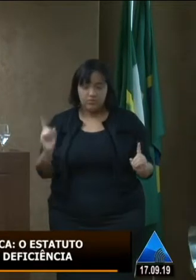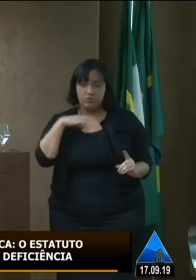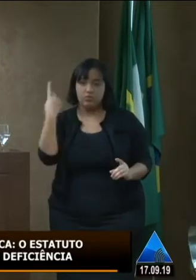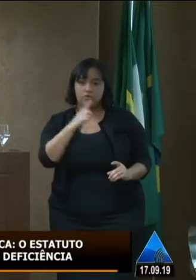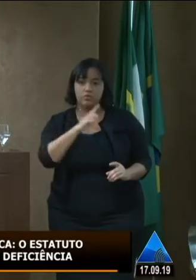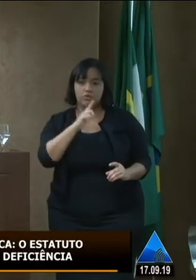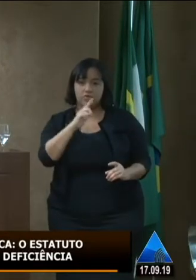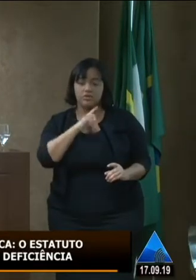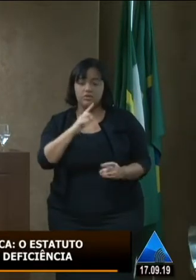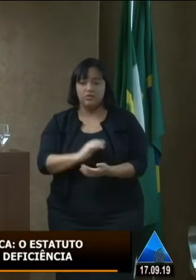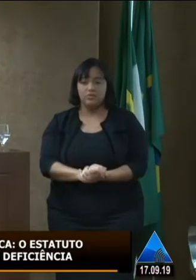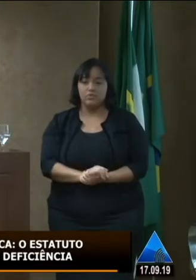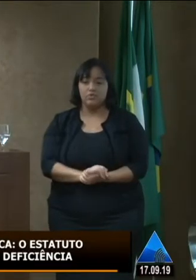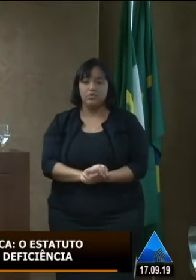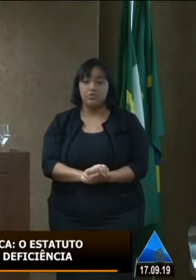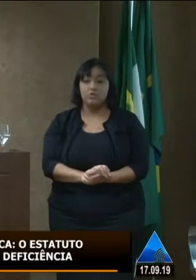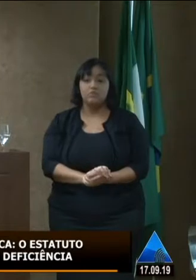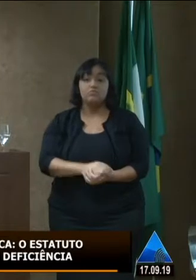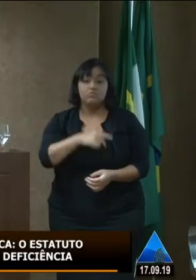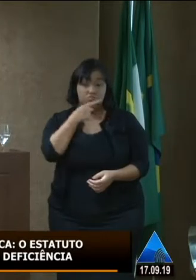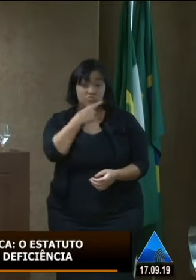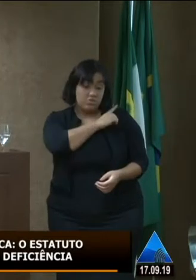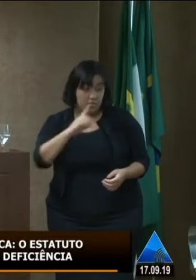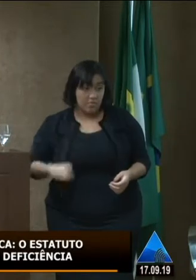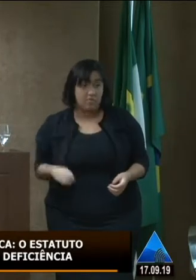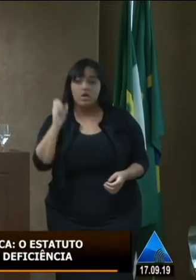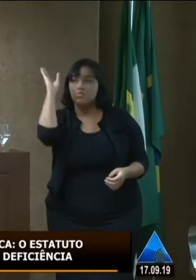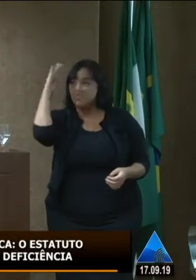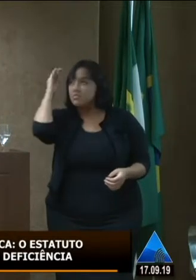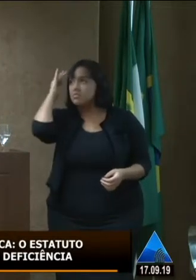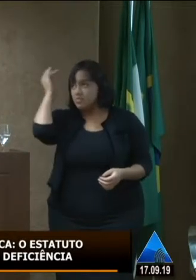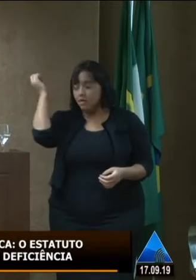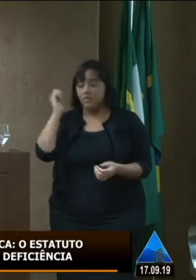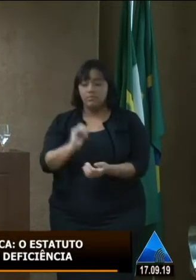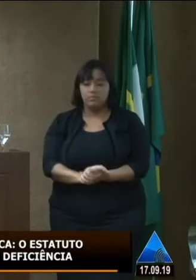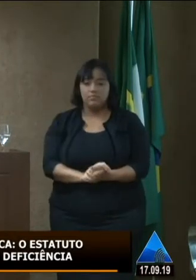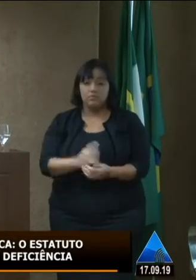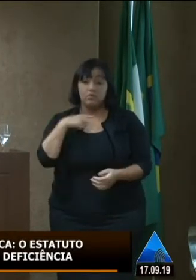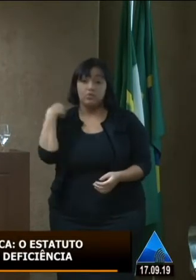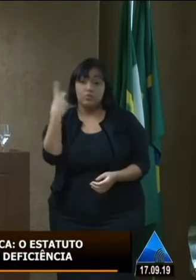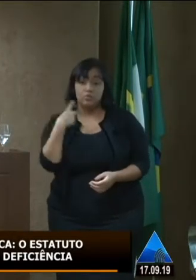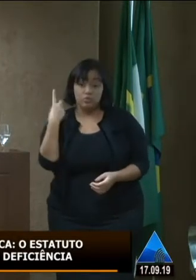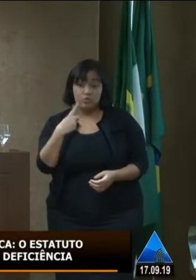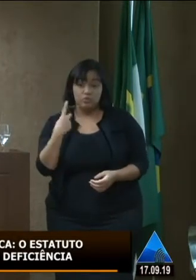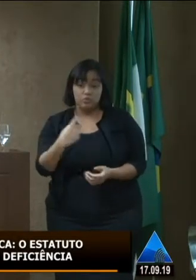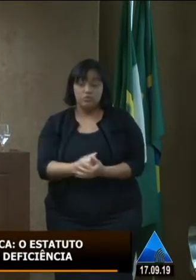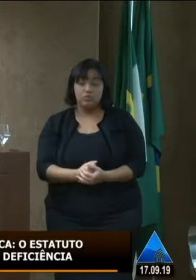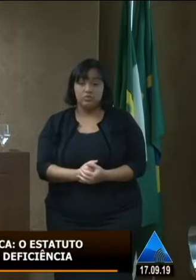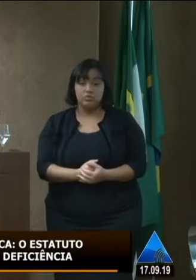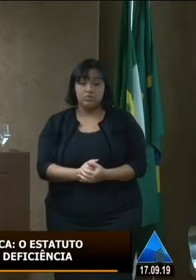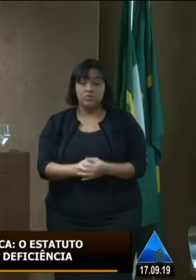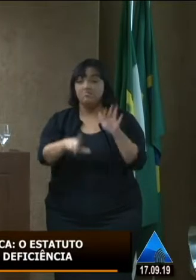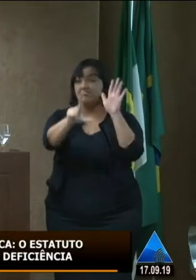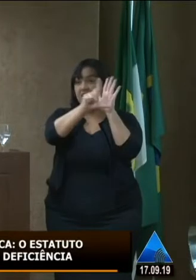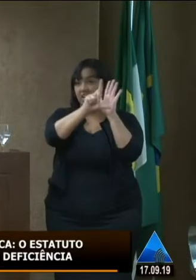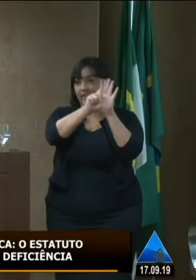fato deputado e o senhor sabe disso melhor do que eu não é deputado a gente tem uma proliferação legislativa que não é